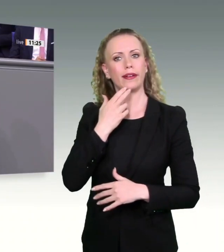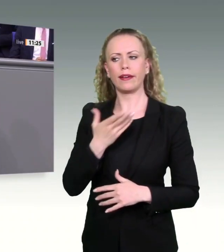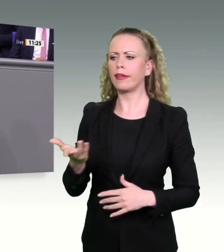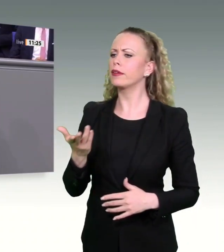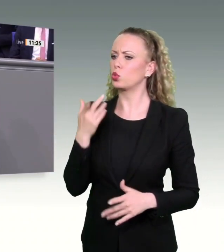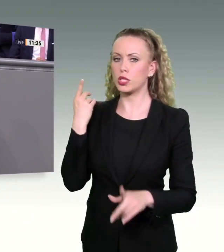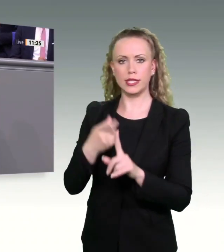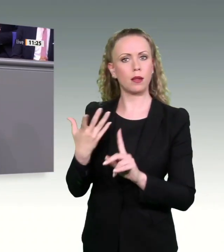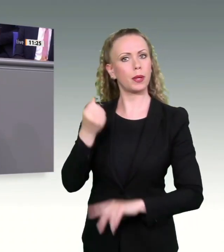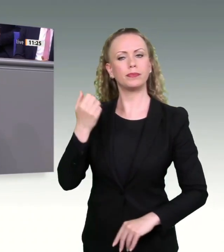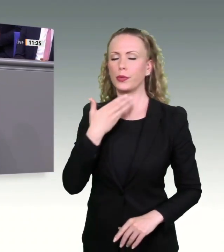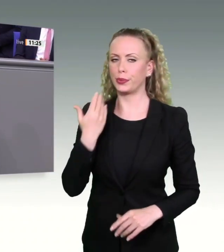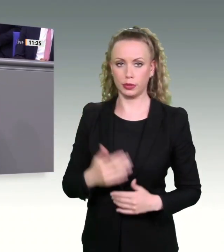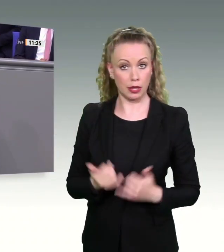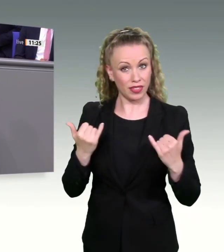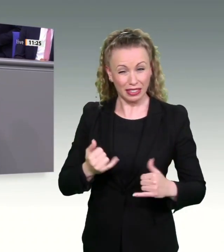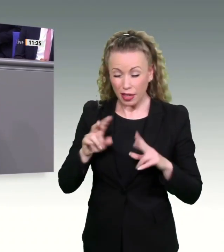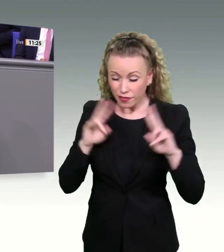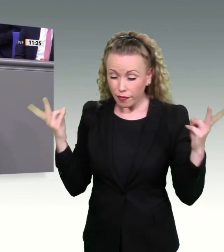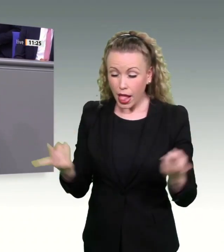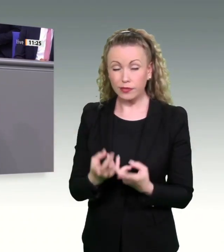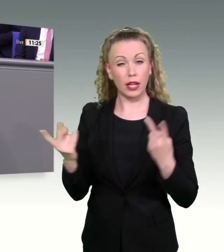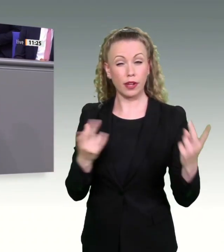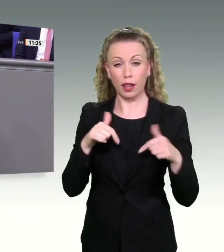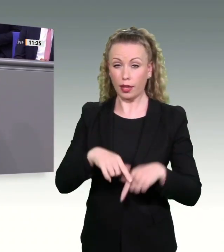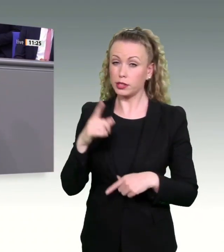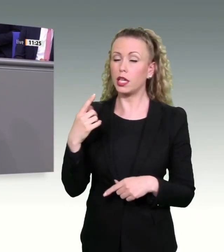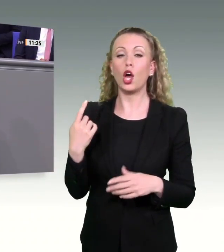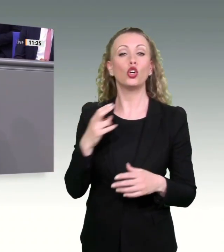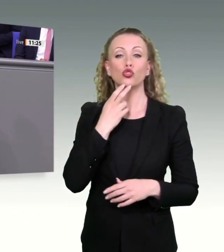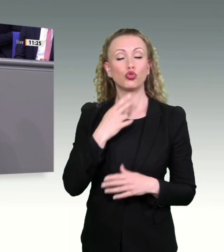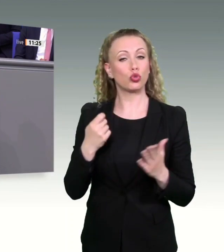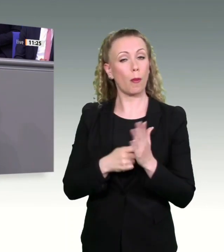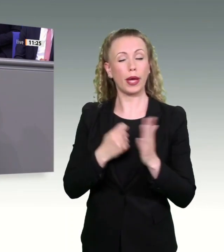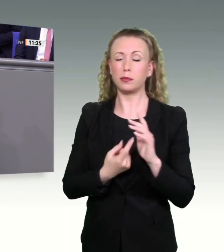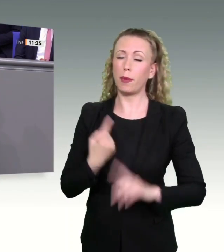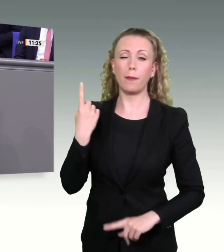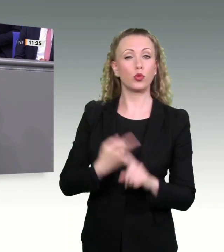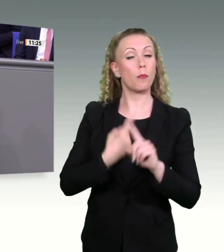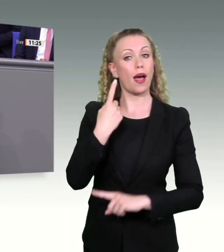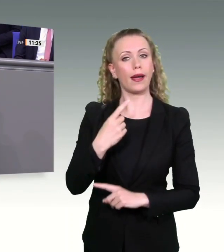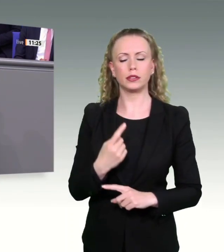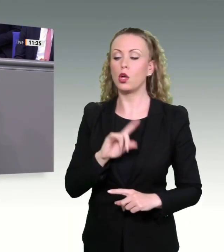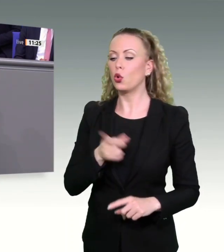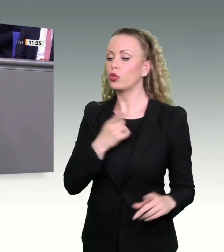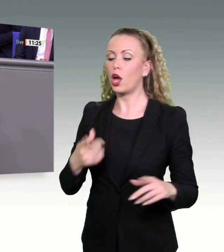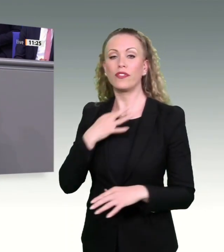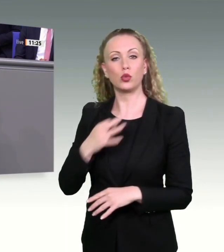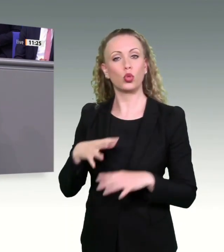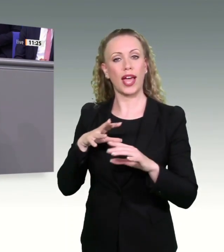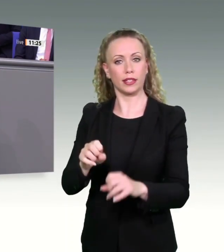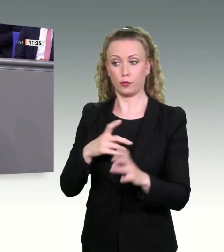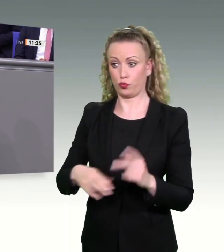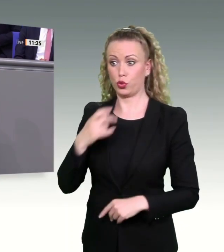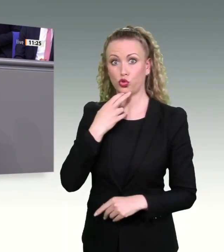Wir haben bereits den höchsten Strompreis der Welt. Wir haben bereits steigende Zahlen von Noteingriffen in das Stromnetz. Und wir haben bereits